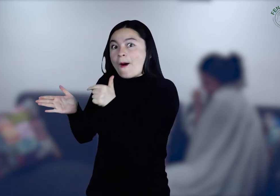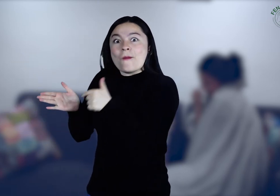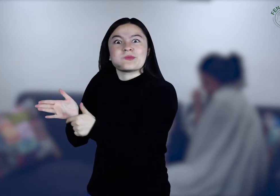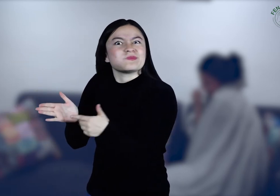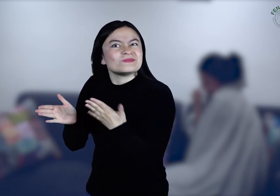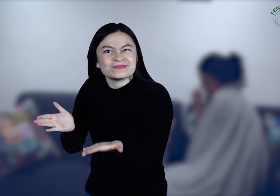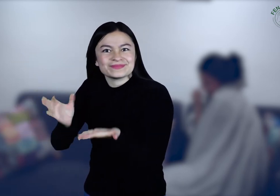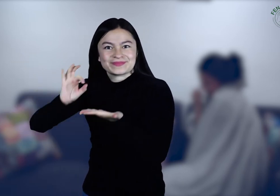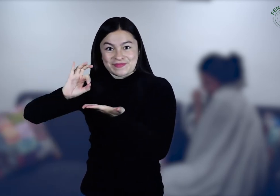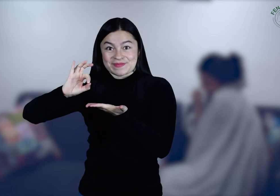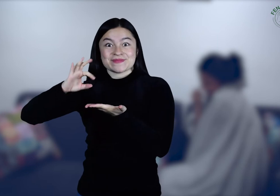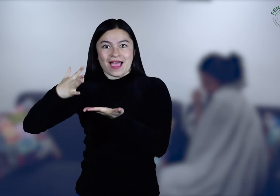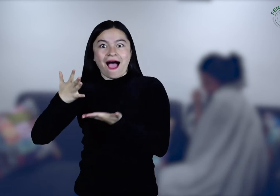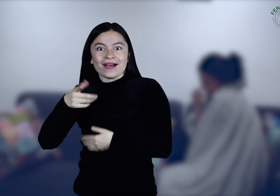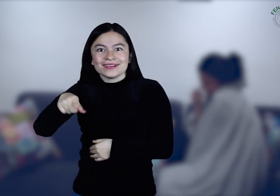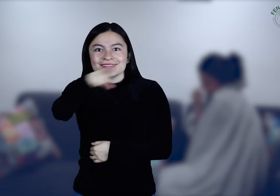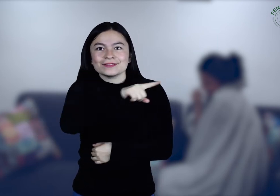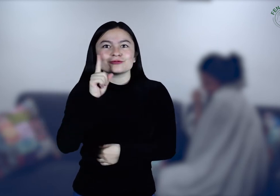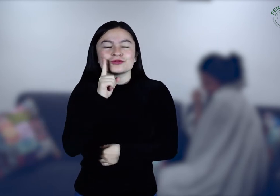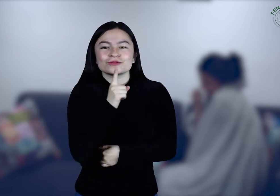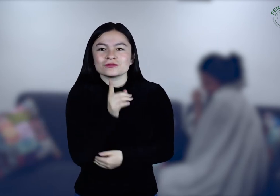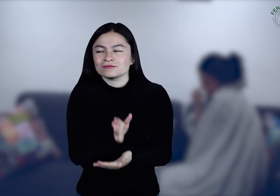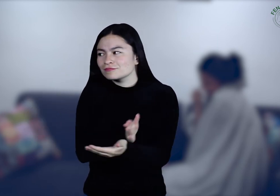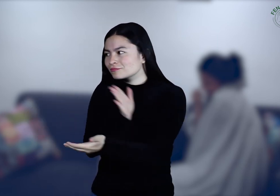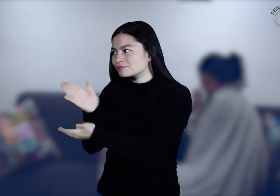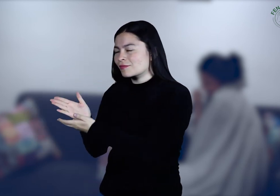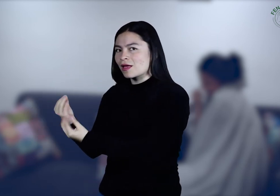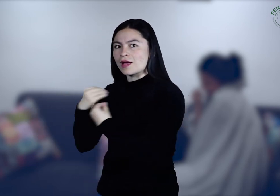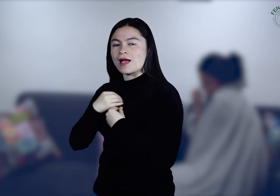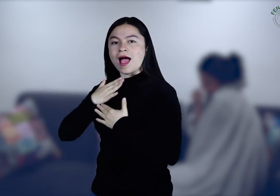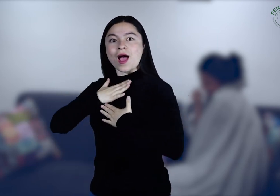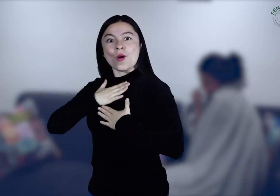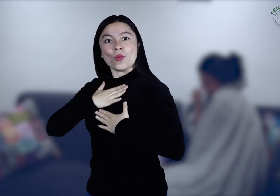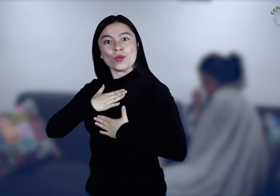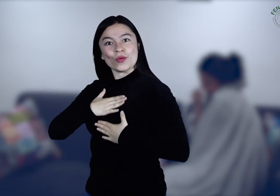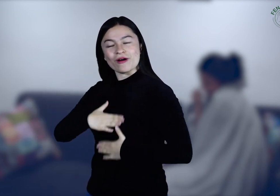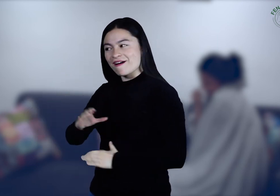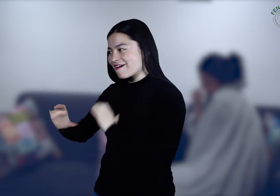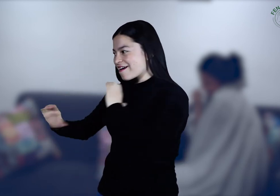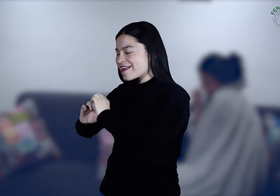servicio de interpretación virtual, garantizando de esta manera una comunicación clara.